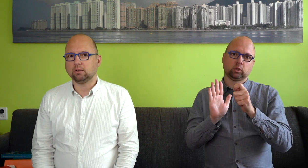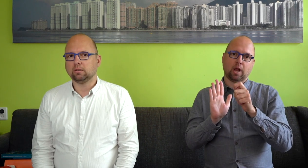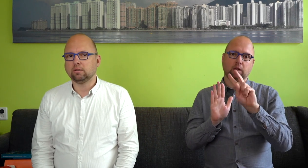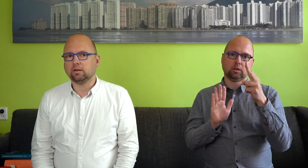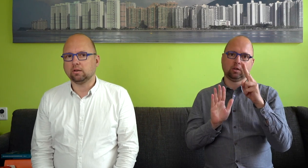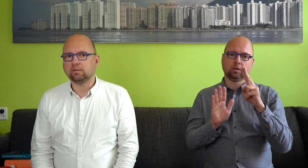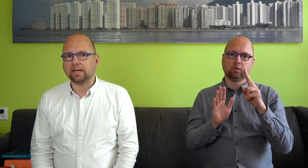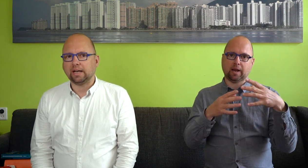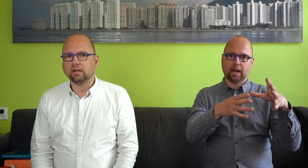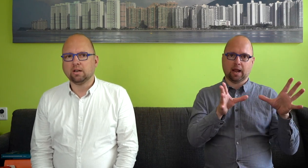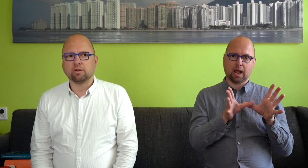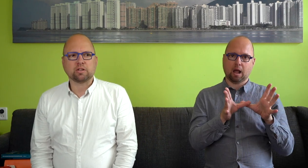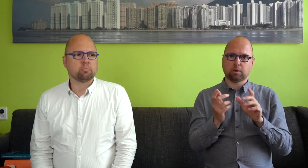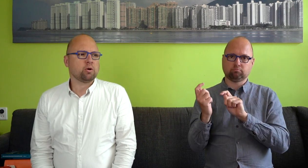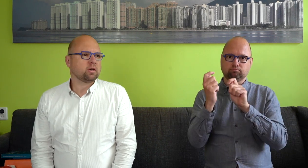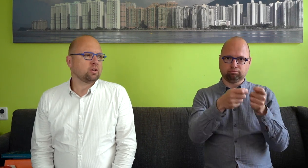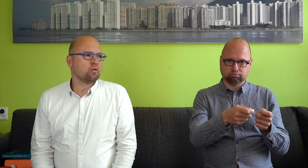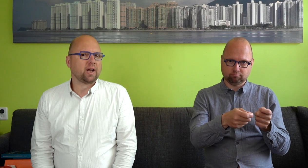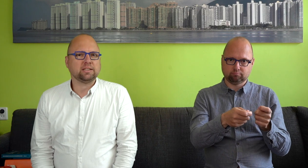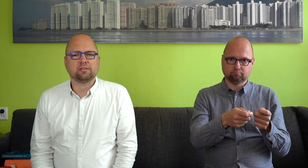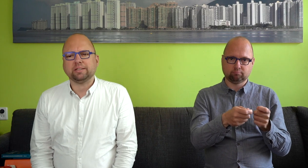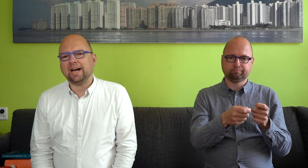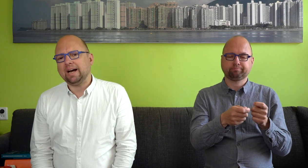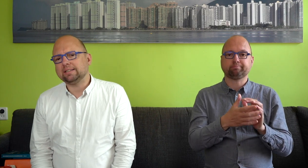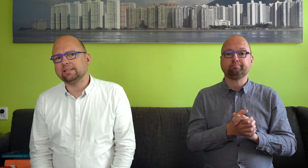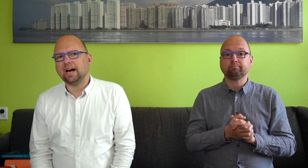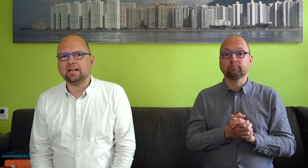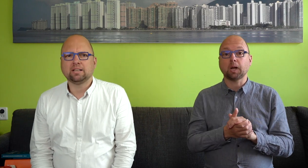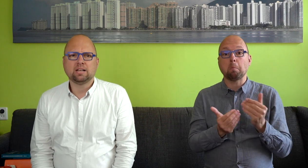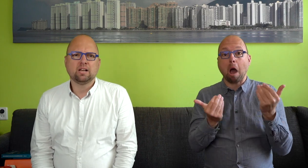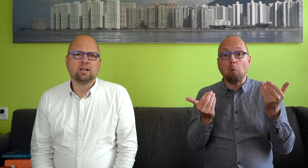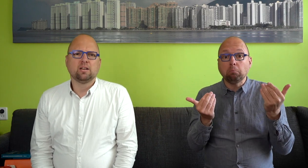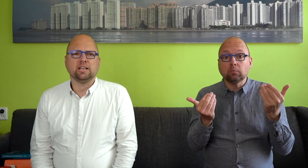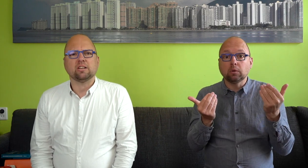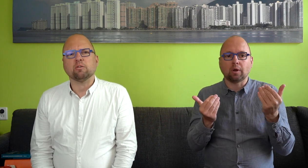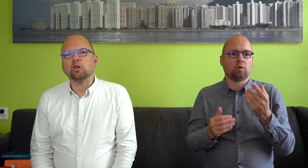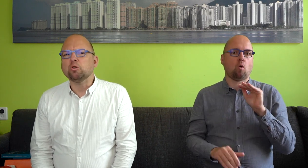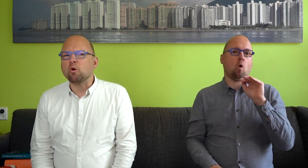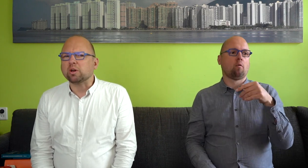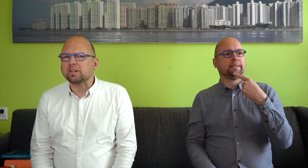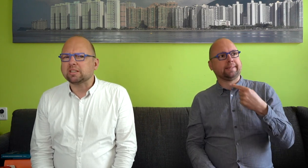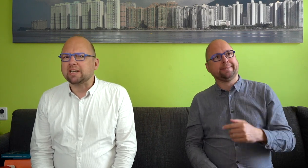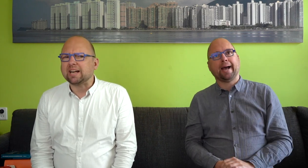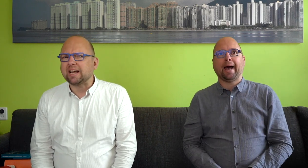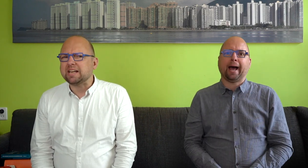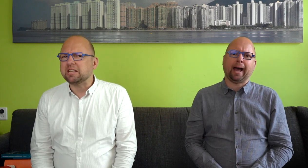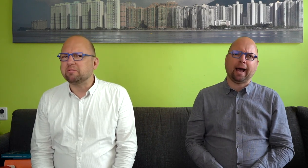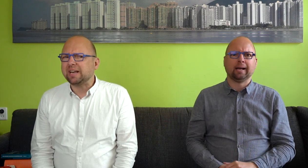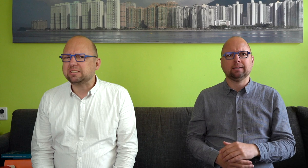te herkennen. Want wat gebeurde? De overheid zei van ja, ja, is dat nou wel nodig? Die erkenning in de wet?